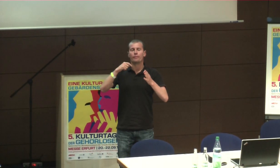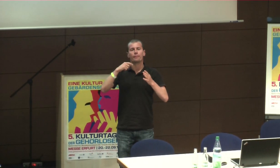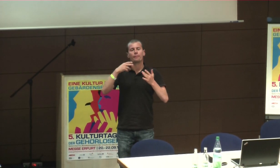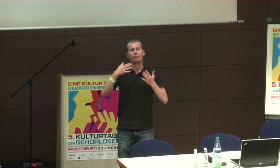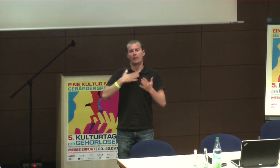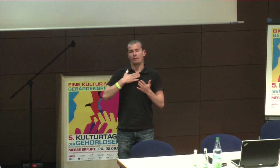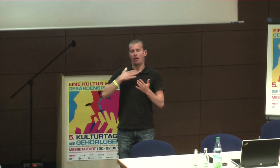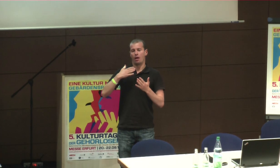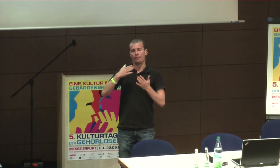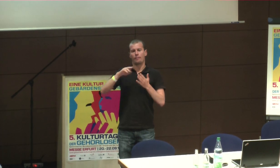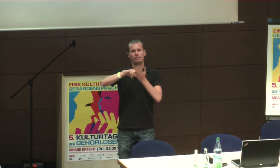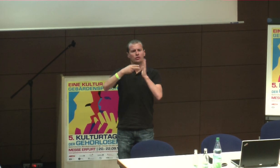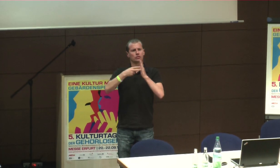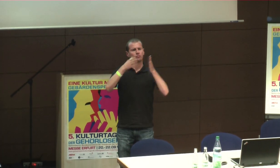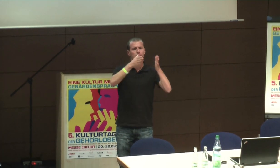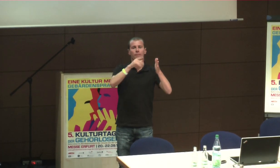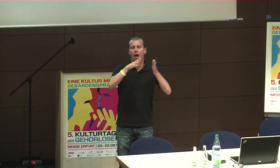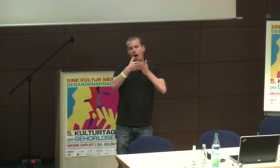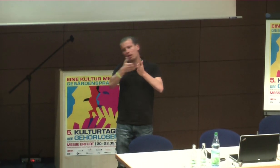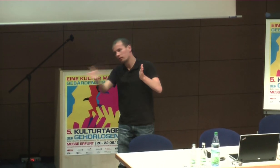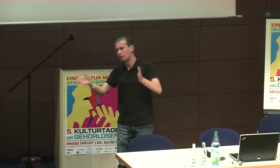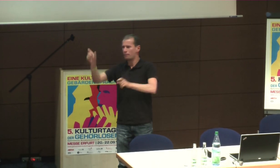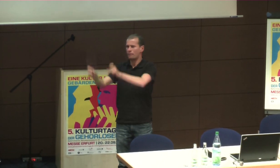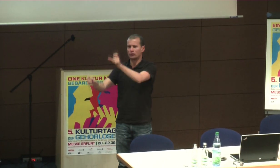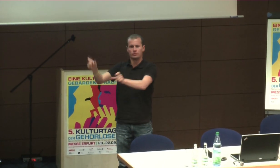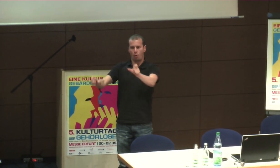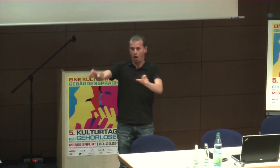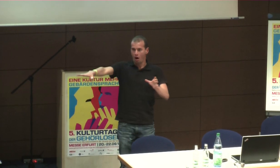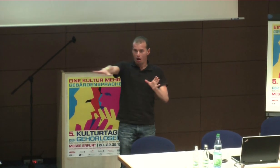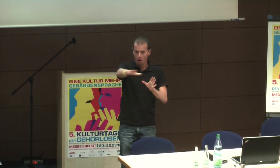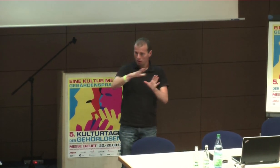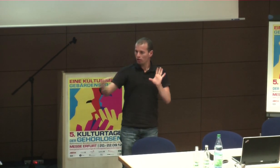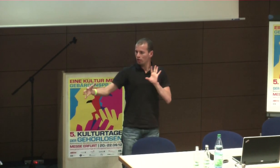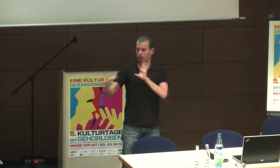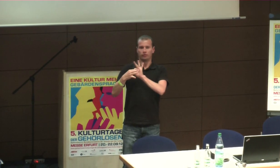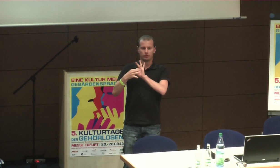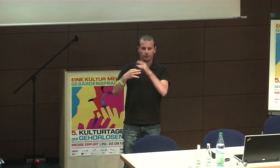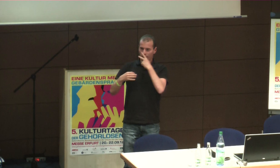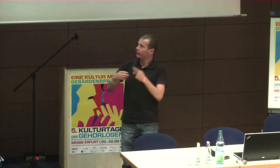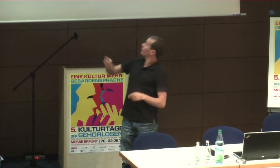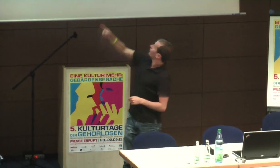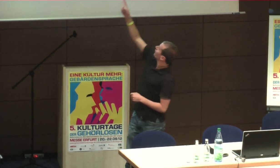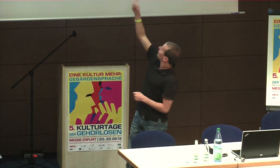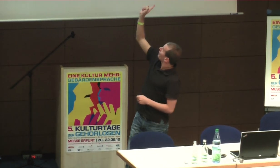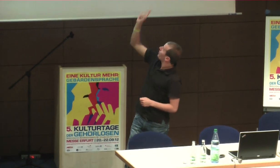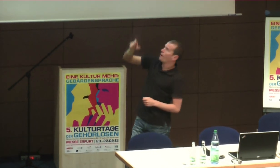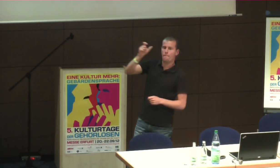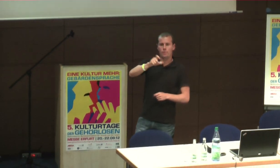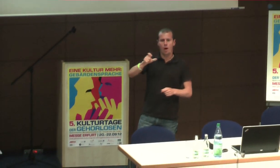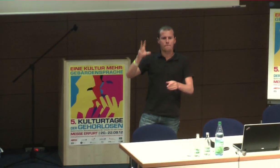Ich werde jetzt nicht nur mein Thema abarbeiten, sondern auch ein bisschen schauen, was hat das für Auswirkungen